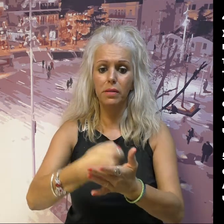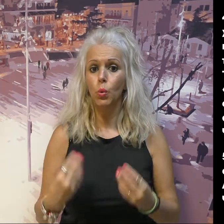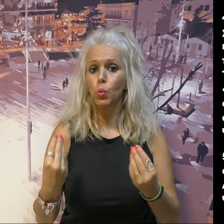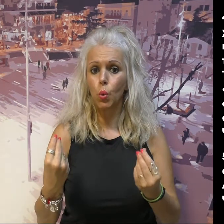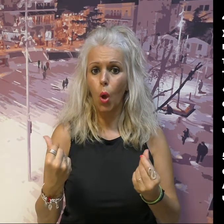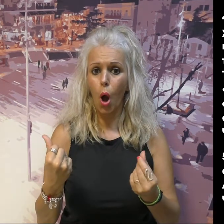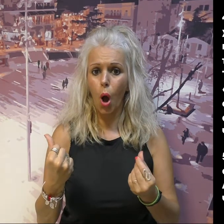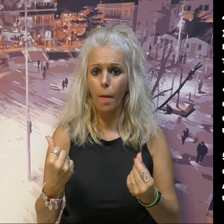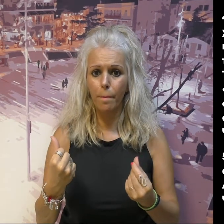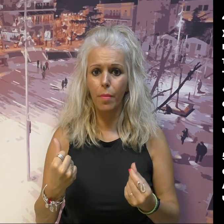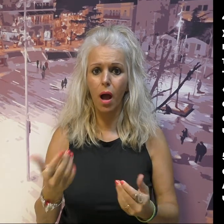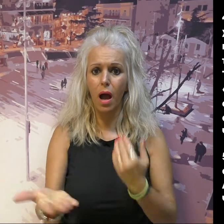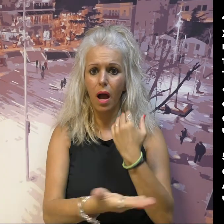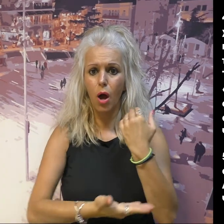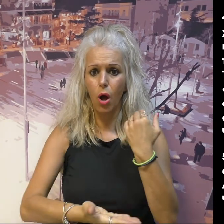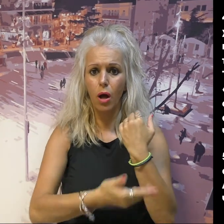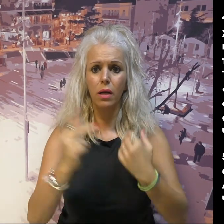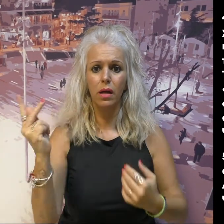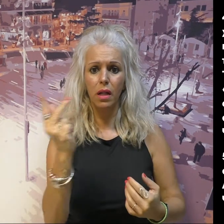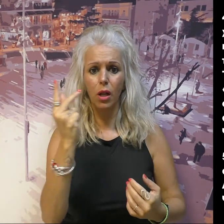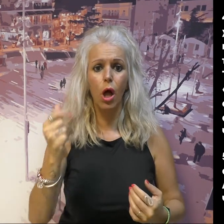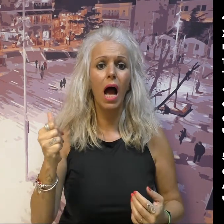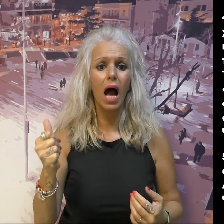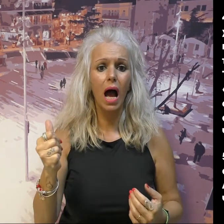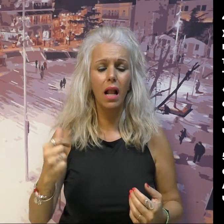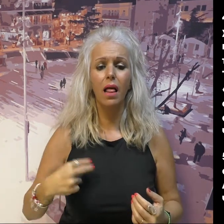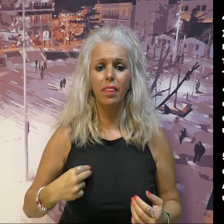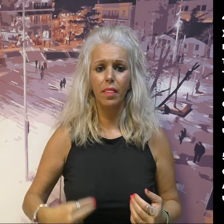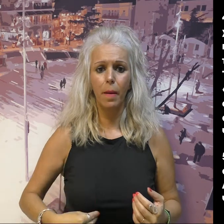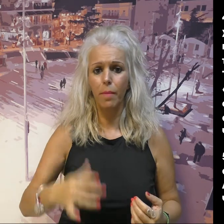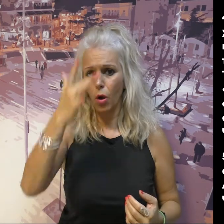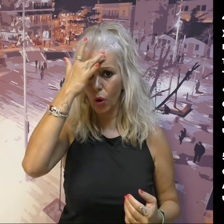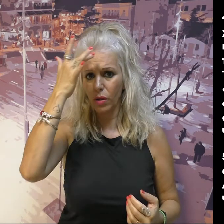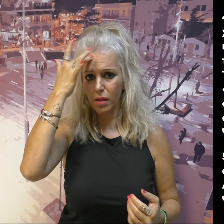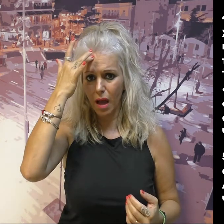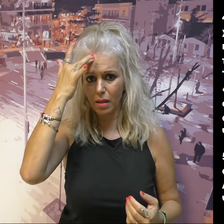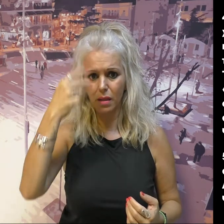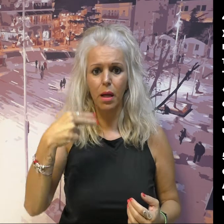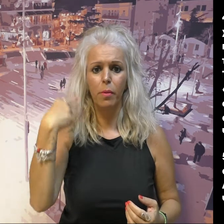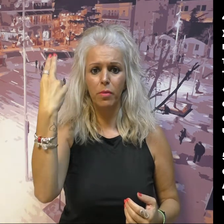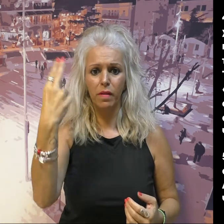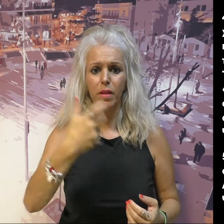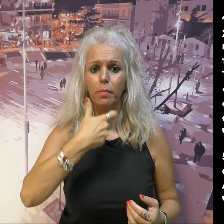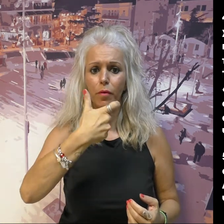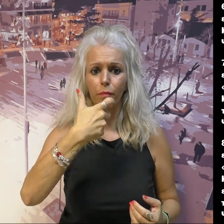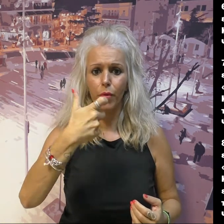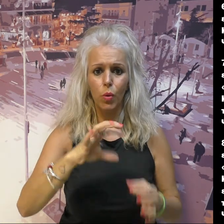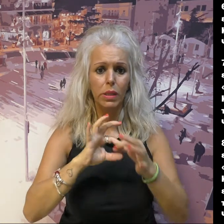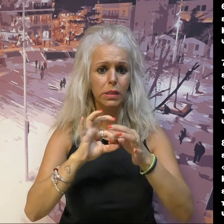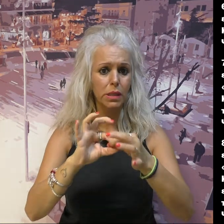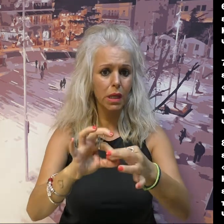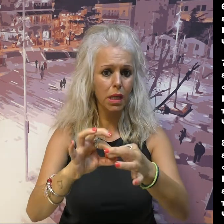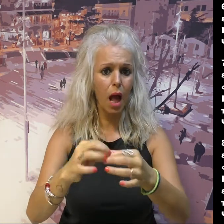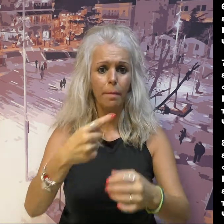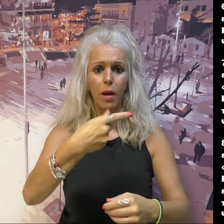5. Τρόπος εκμίσθωσης αγροτεμαχίων κοινότητας σακρινής του Δήμου Κοζάνης. Ψηφίστηκε ομόφωνα. 6.